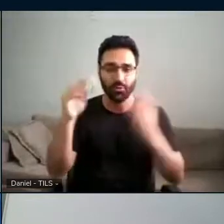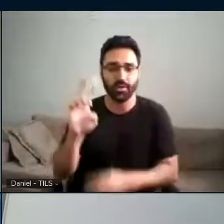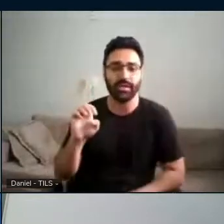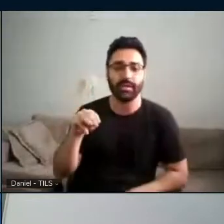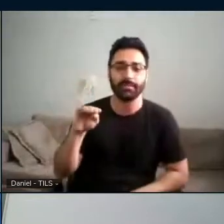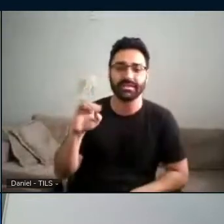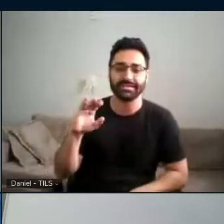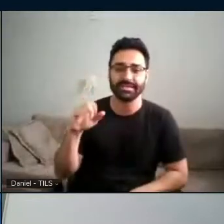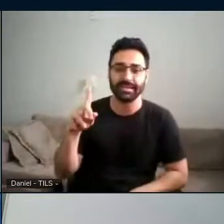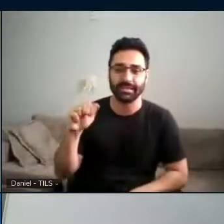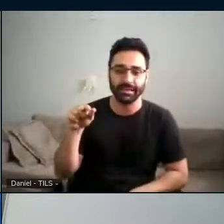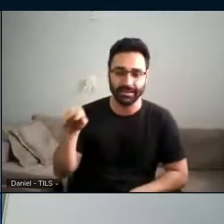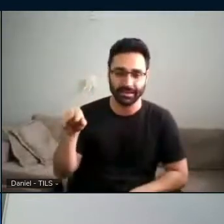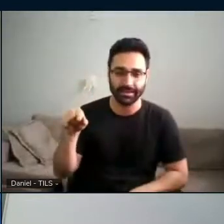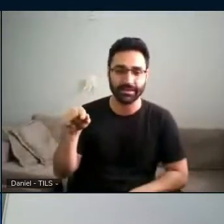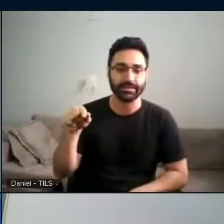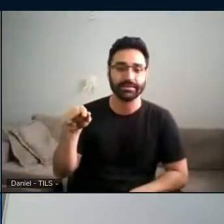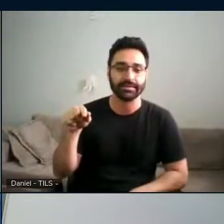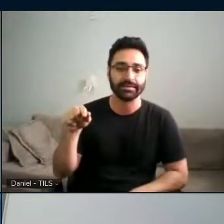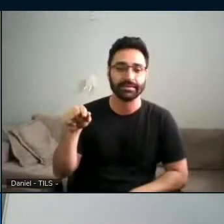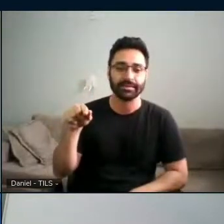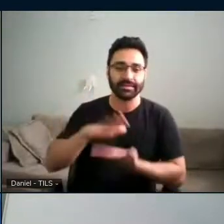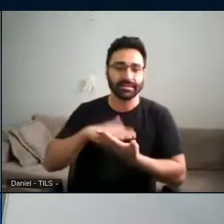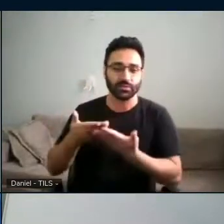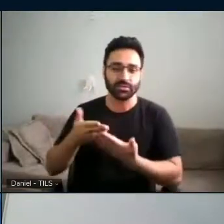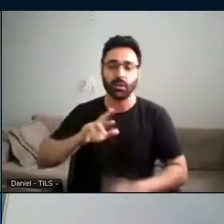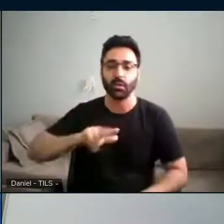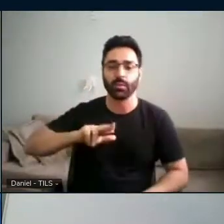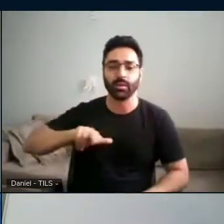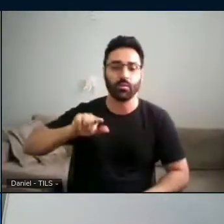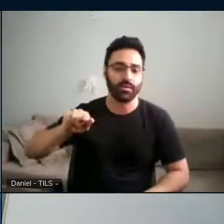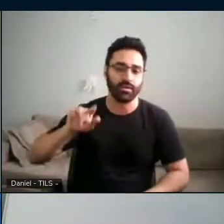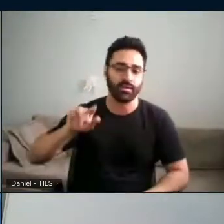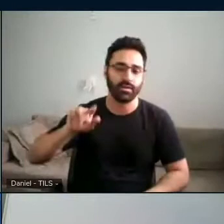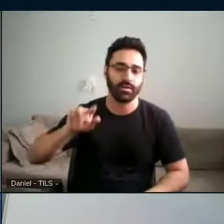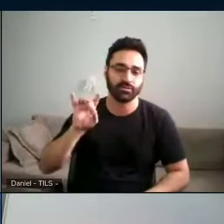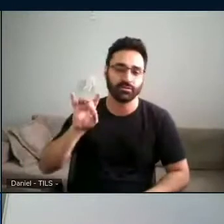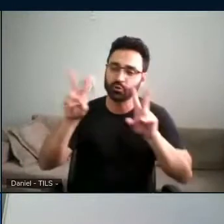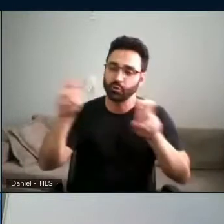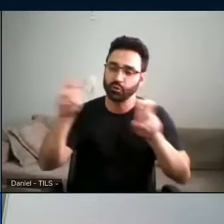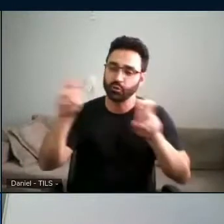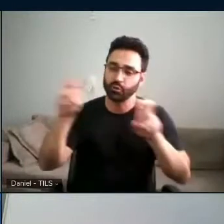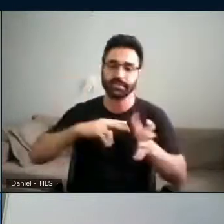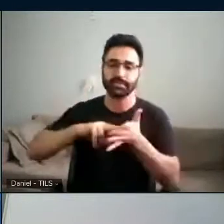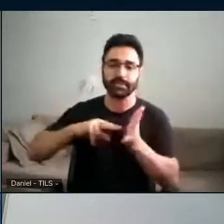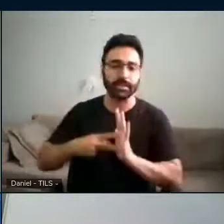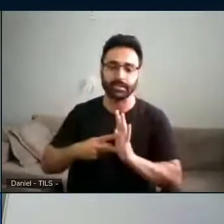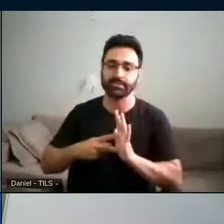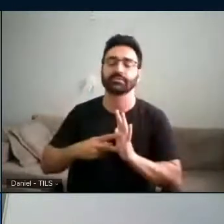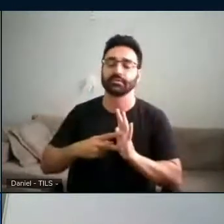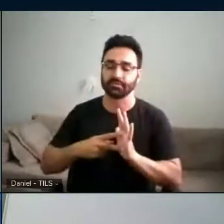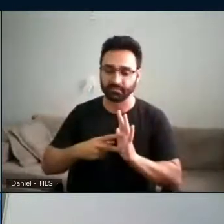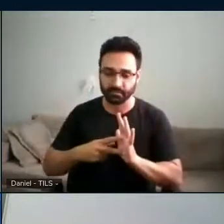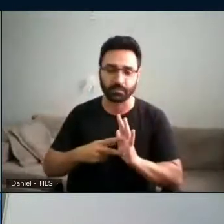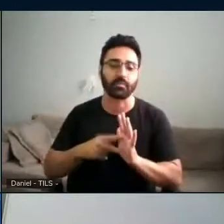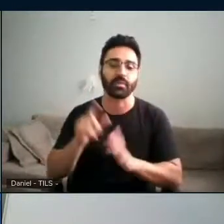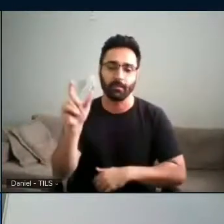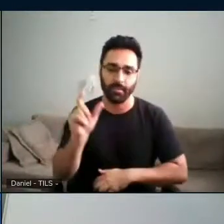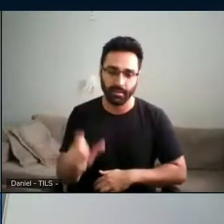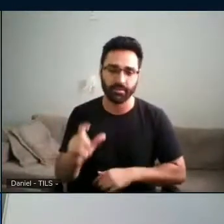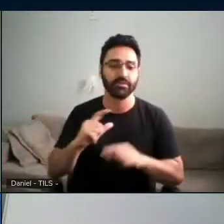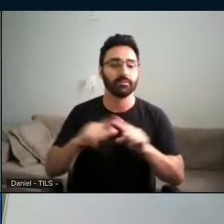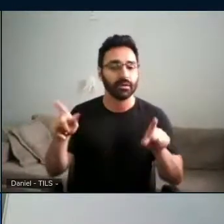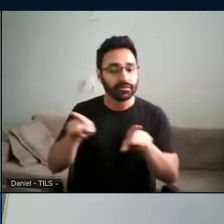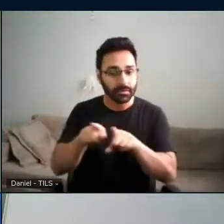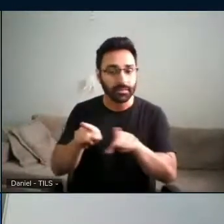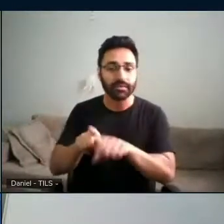e a tradução, ela não é só da semântica, do significado da palavra, mas ela possui